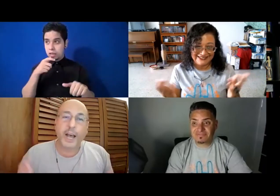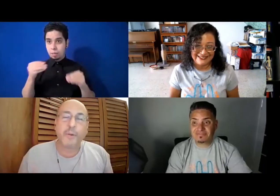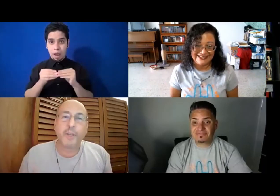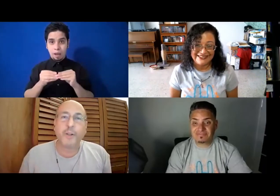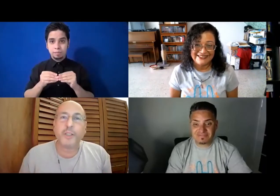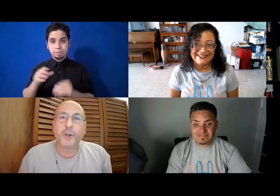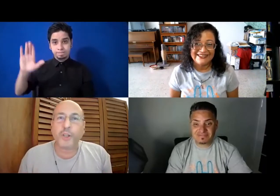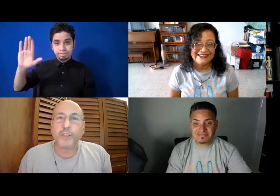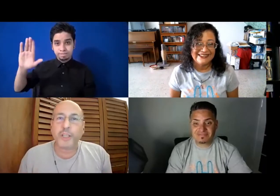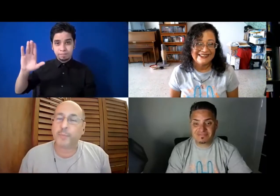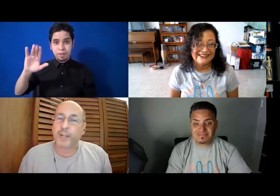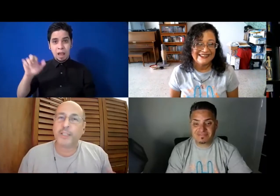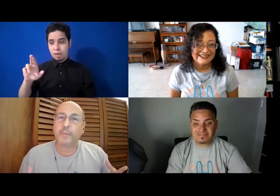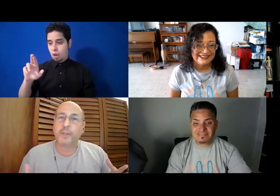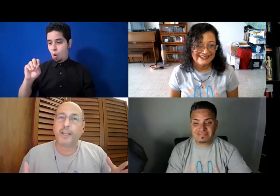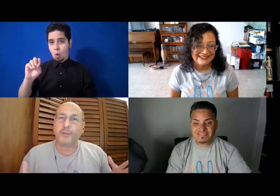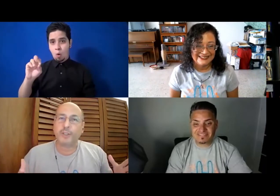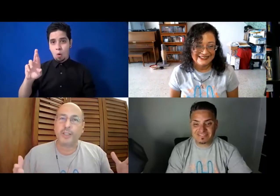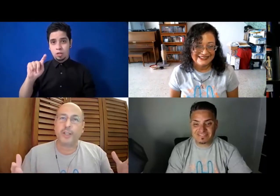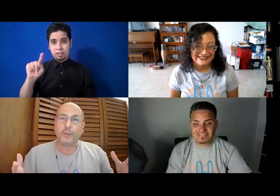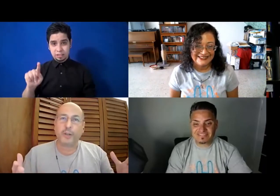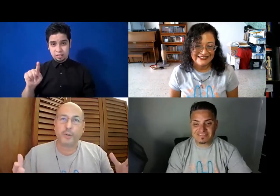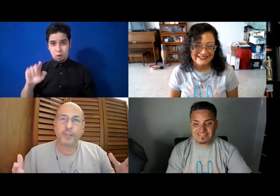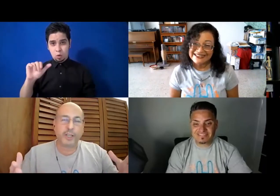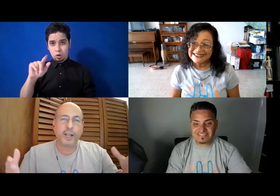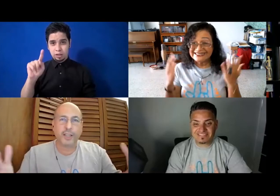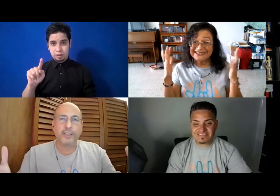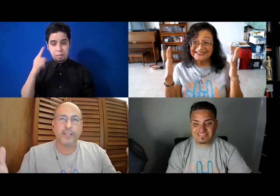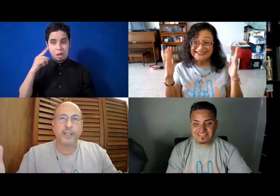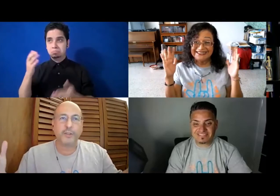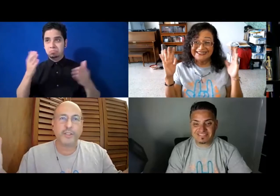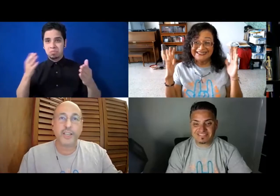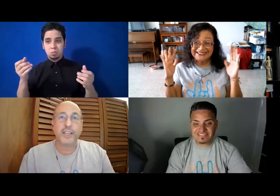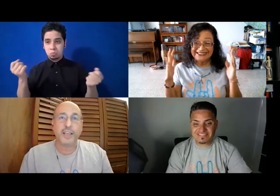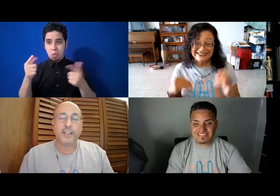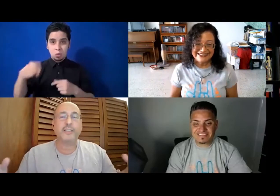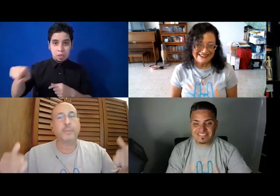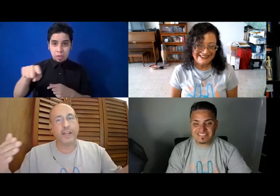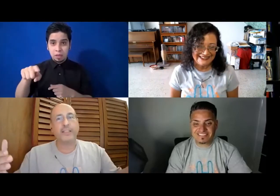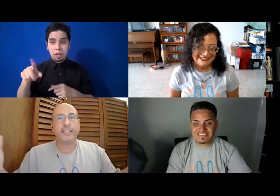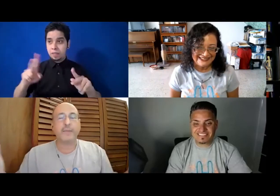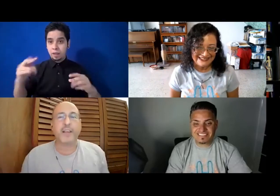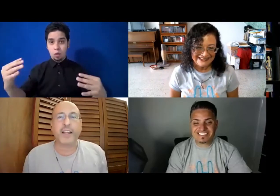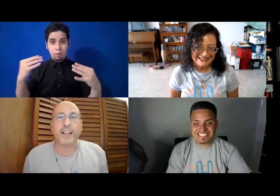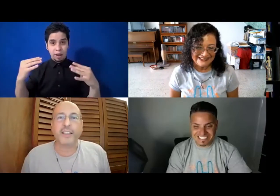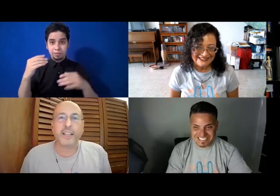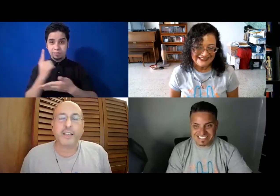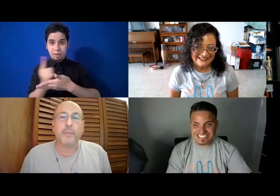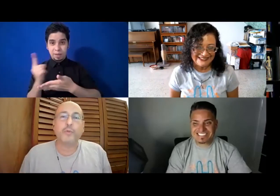Javier Ortiz Cortés para servirle a usted y a toda nuestra gente que nos sigue semana tras semana aquí en este, su